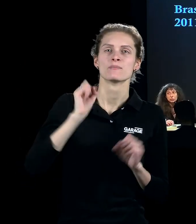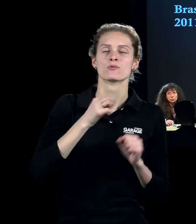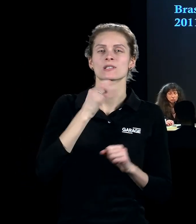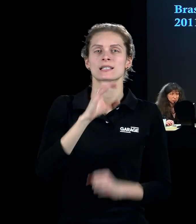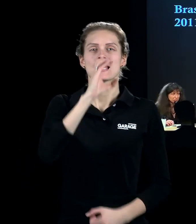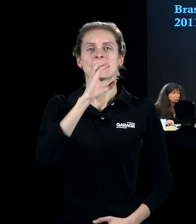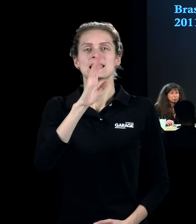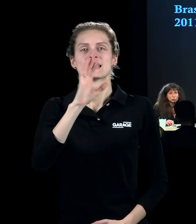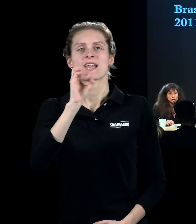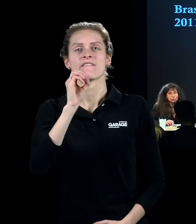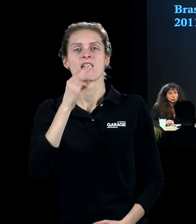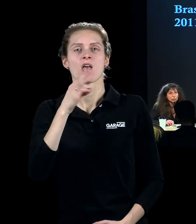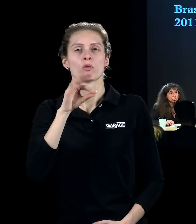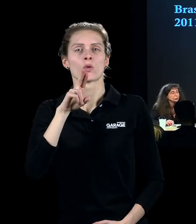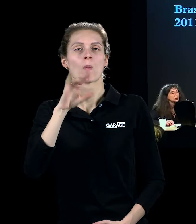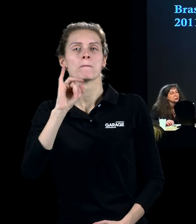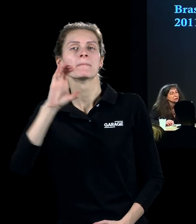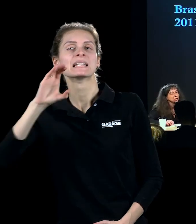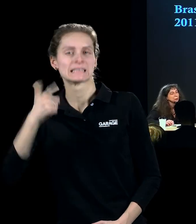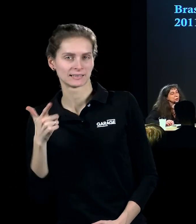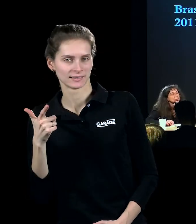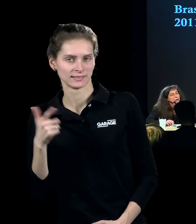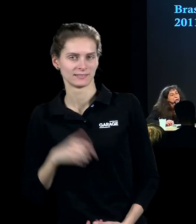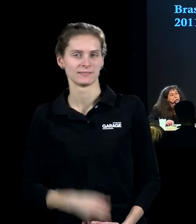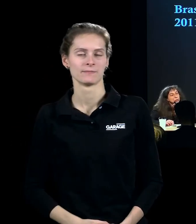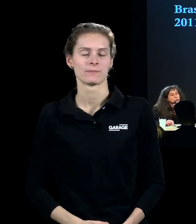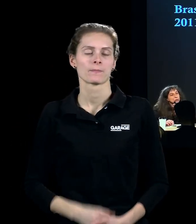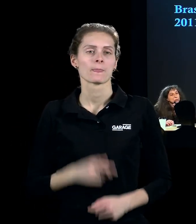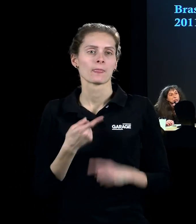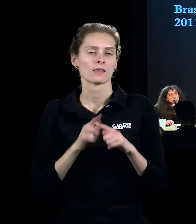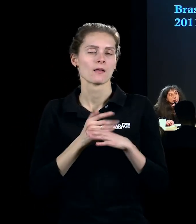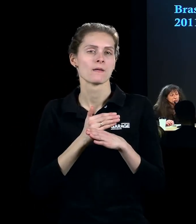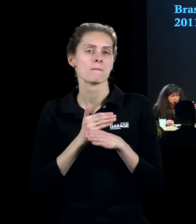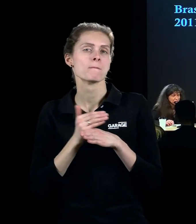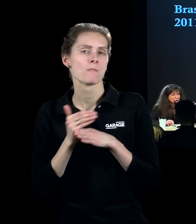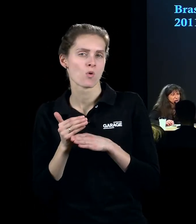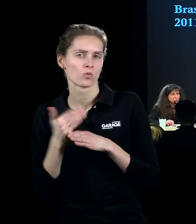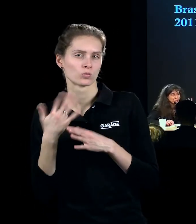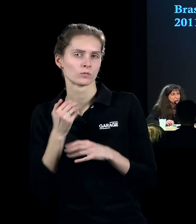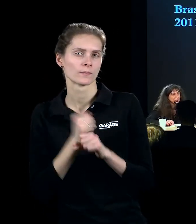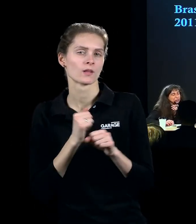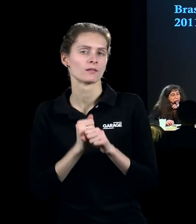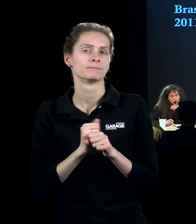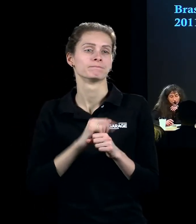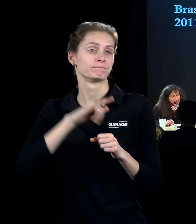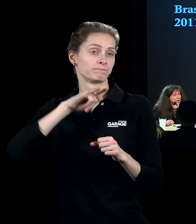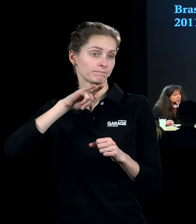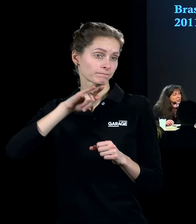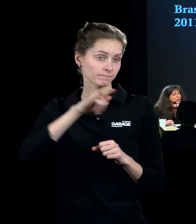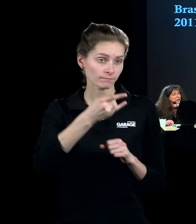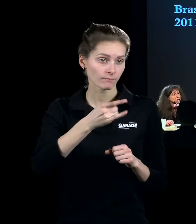для Пины проходит через всё его творчество. Такие достаточно поздние вещи. Это, собственно говоря, отверстия, пробитые в